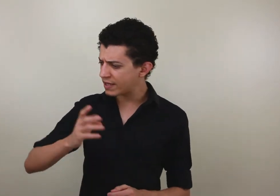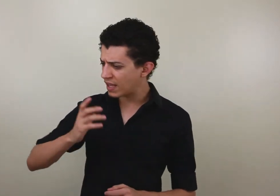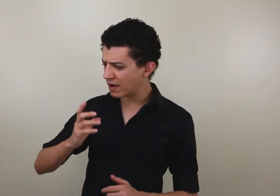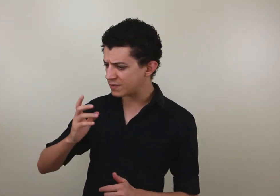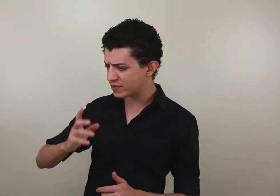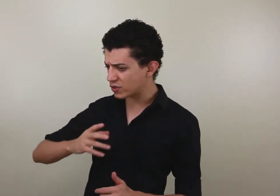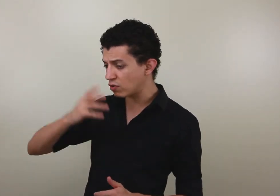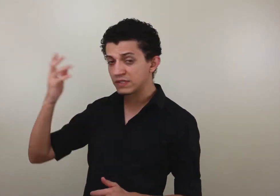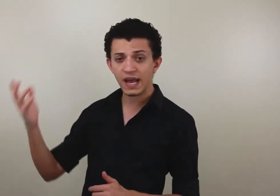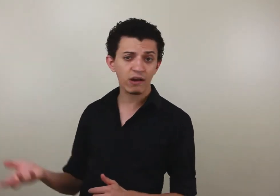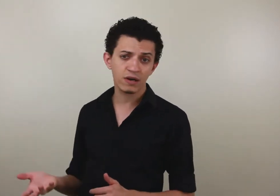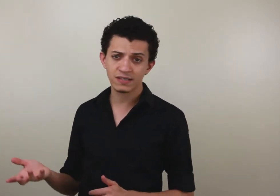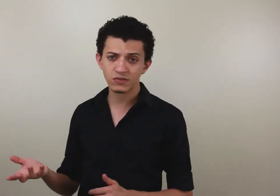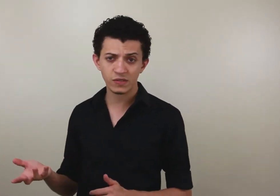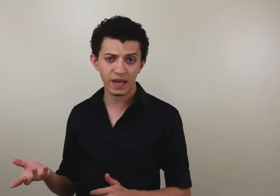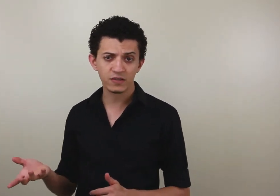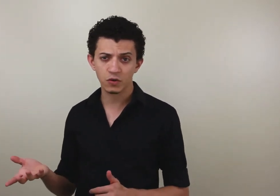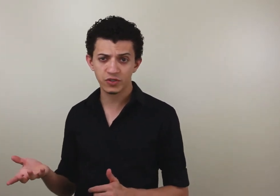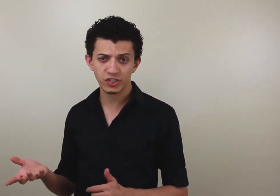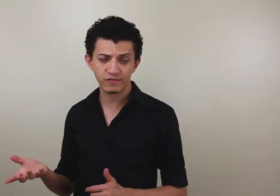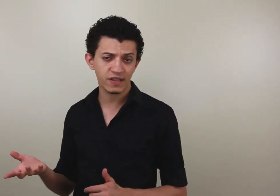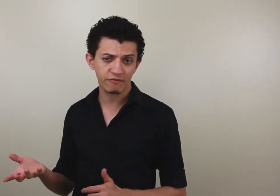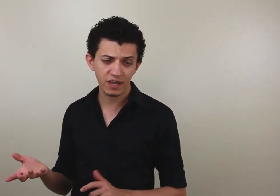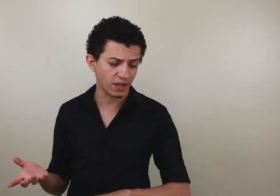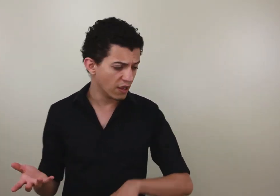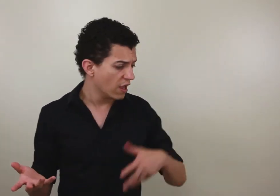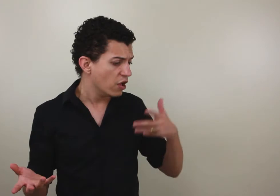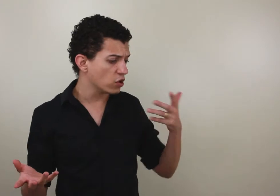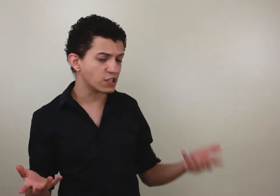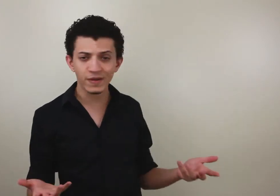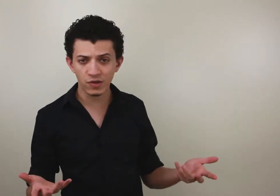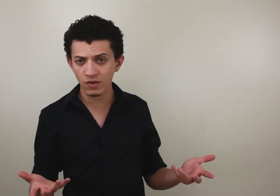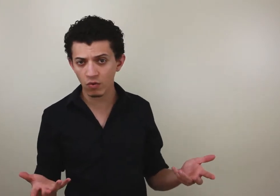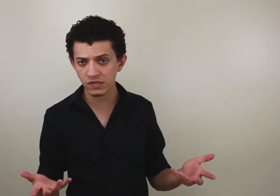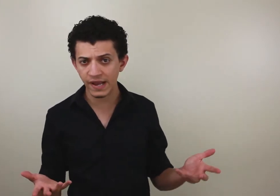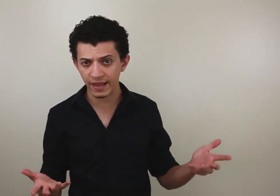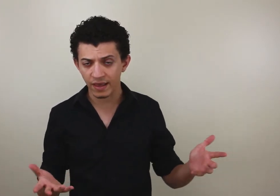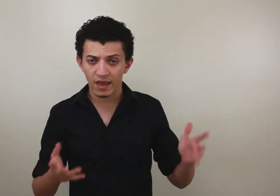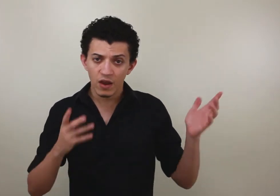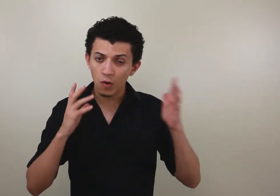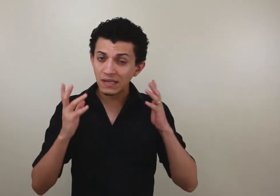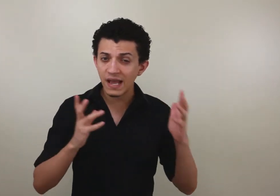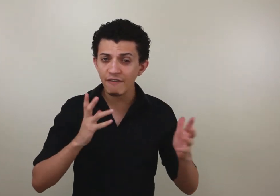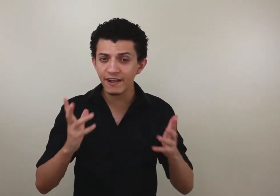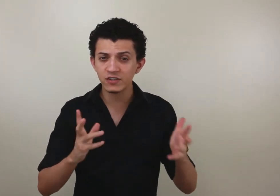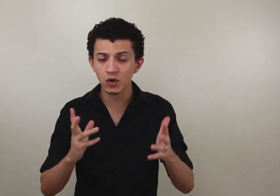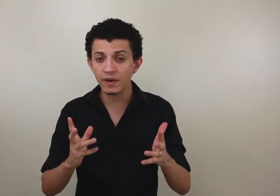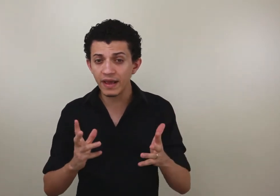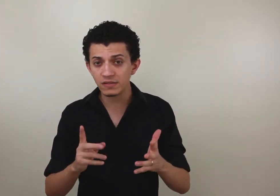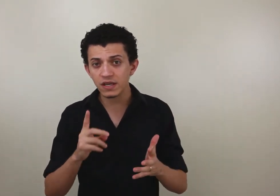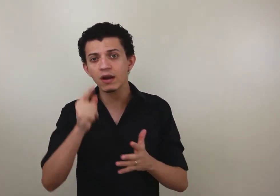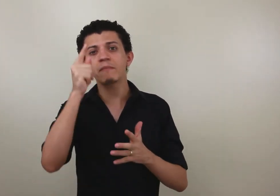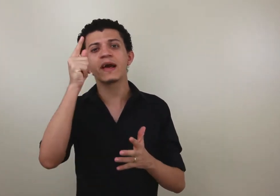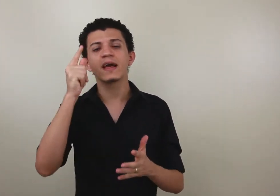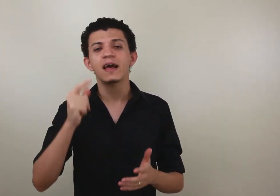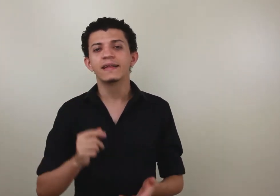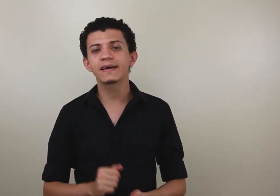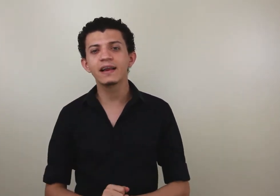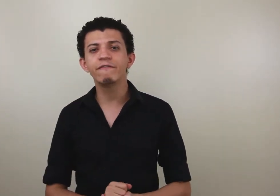determinadas pessoas conseguem alcançar suas metas e objetivos na vida e outras pessoas não conseguem. Eu comecei a refletir sobre isso e eu lembrei daquele